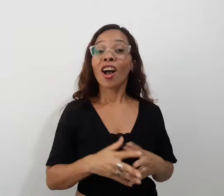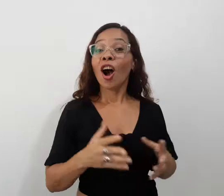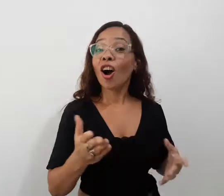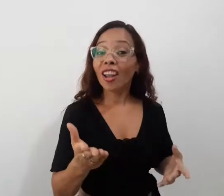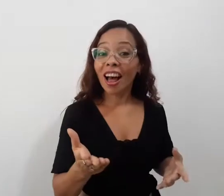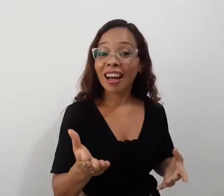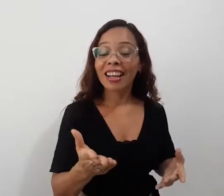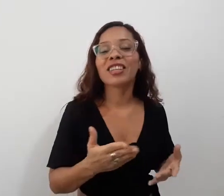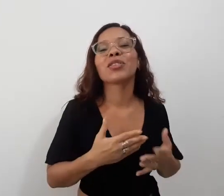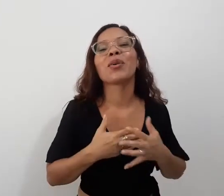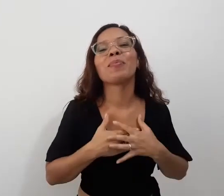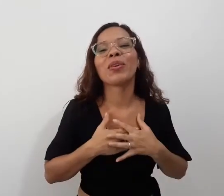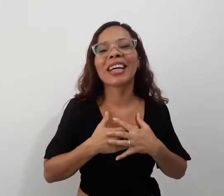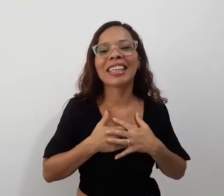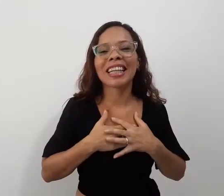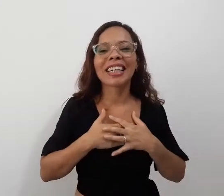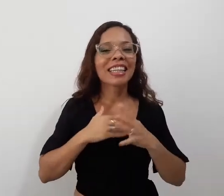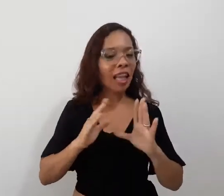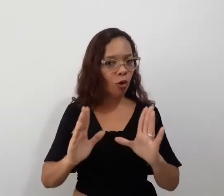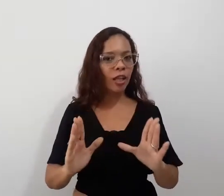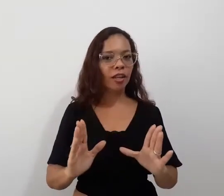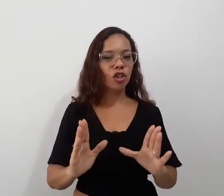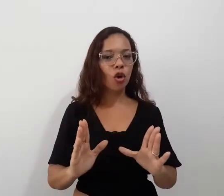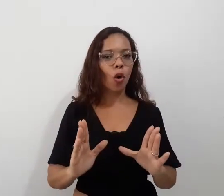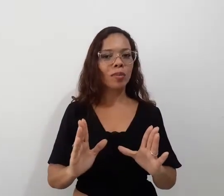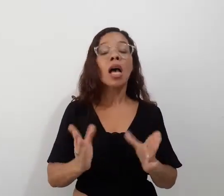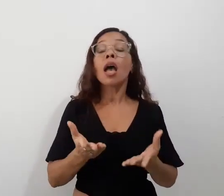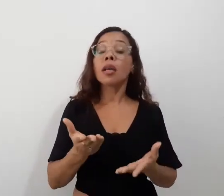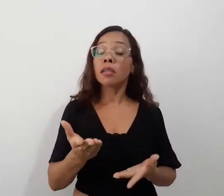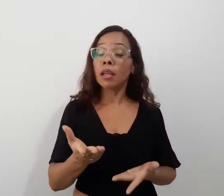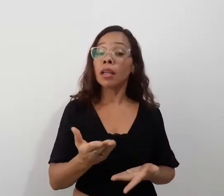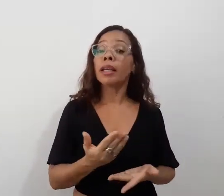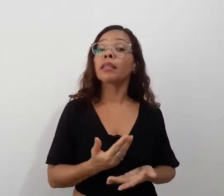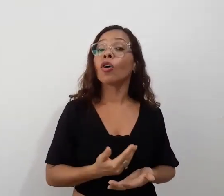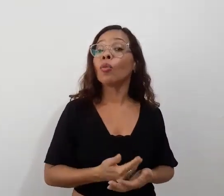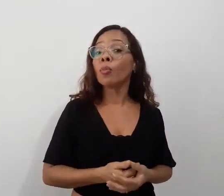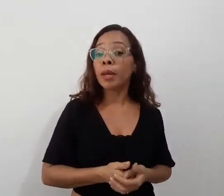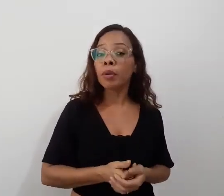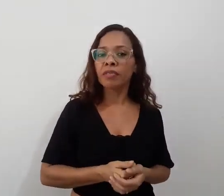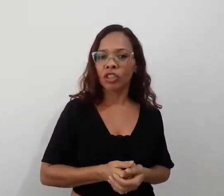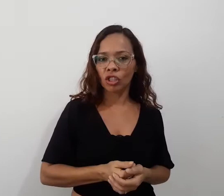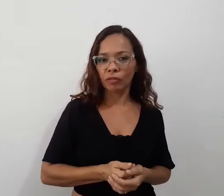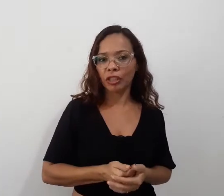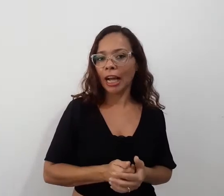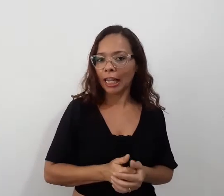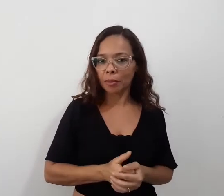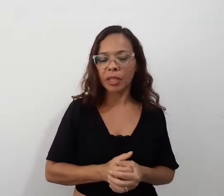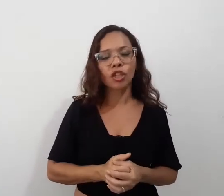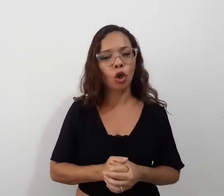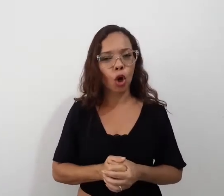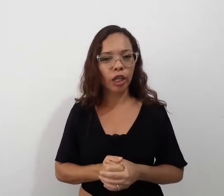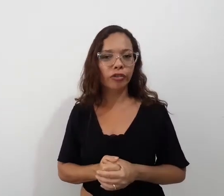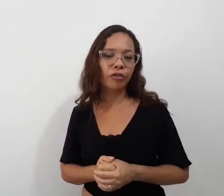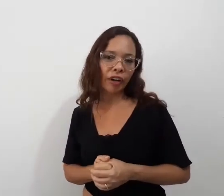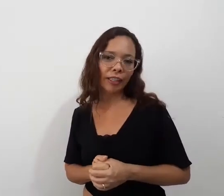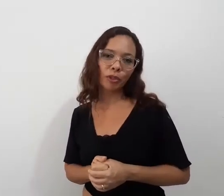Olá, eu sou a poeta Claudete Gomes, recém-eleita como membro efetivo da Academia de Cordel do Vale do